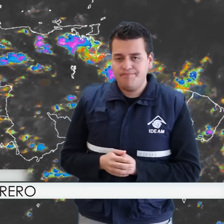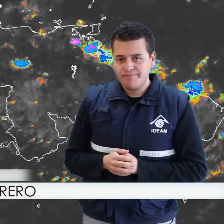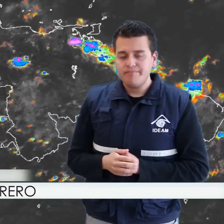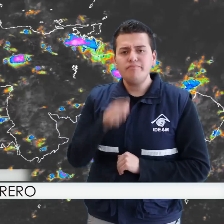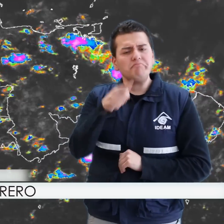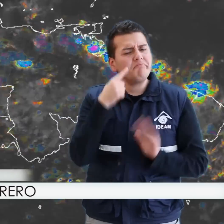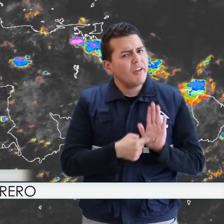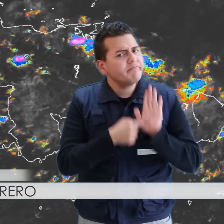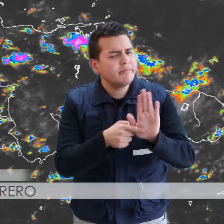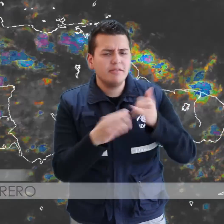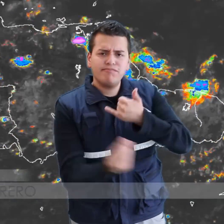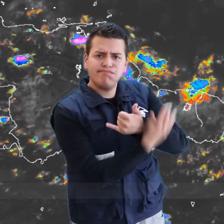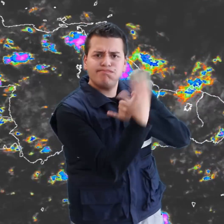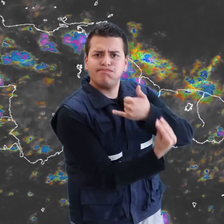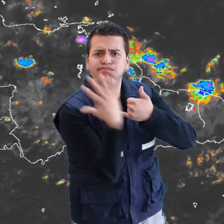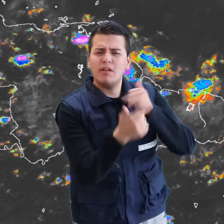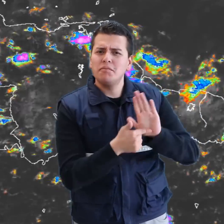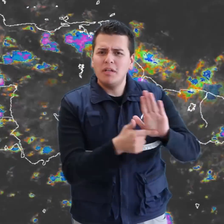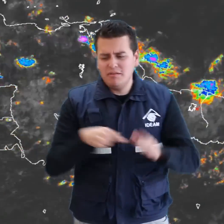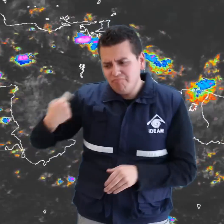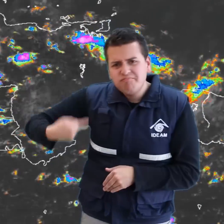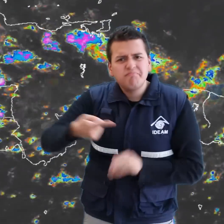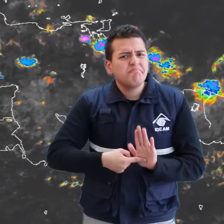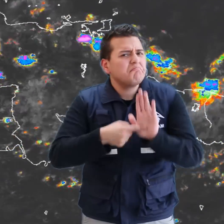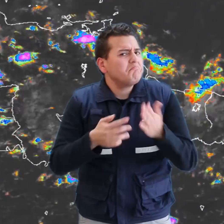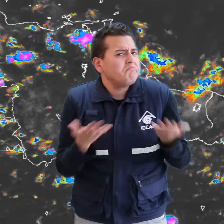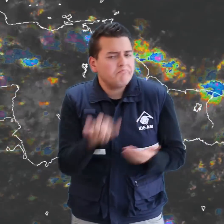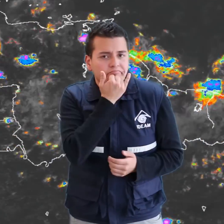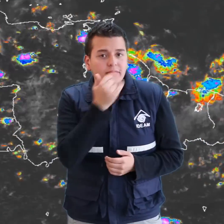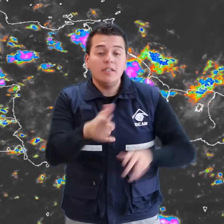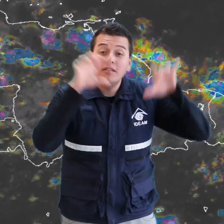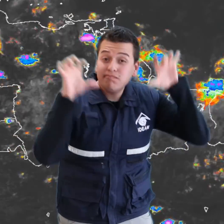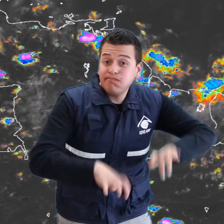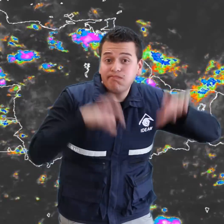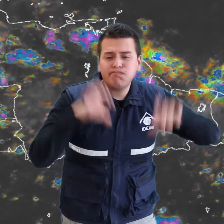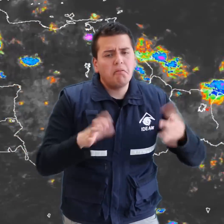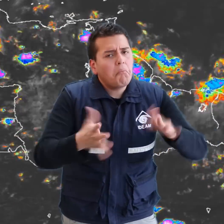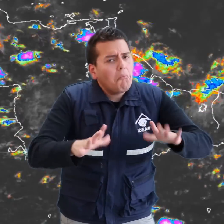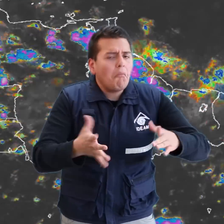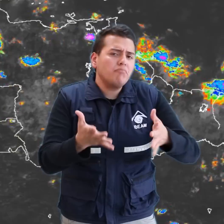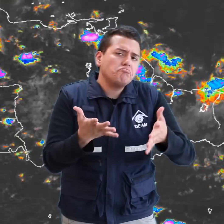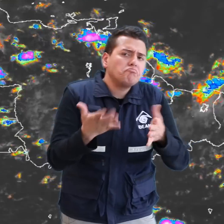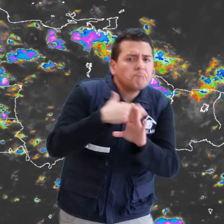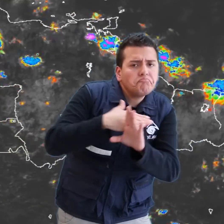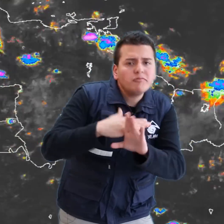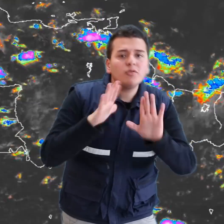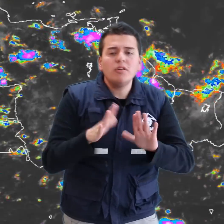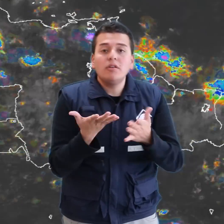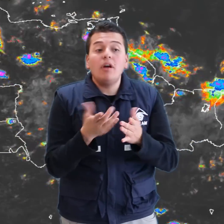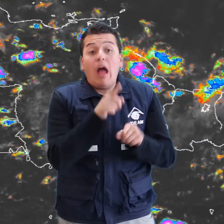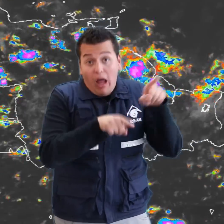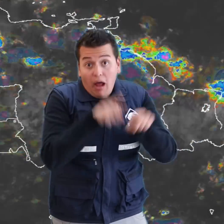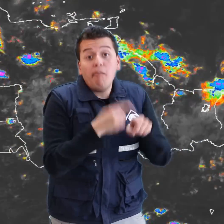Como lo pueden apreciar en nuestras últimas imágenes de satélite, se han dado lluvias entre ligeras y moderadas, acompañadas en algunos